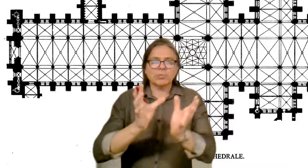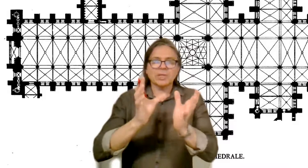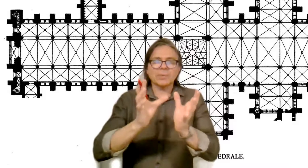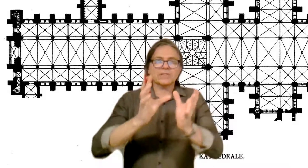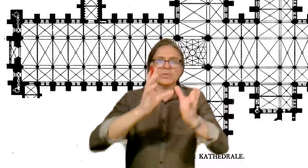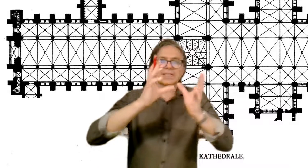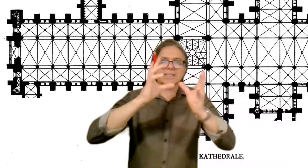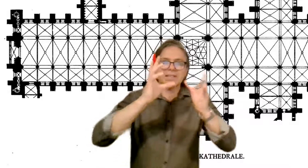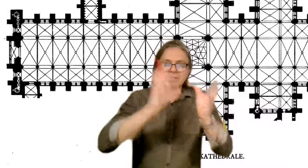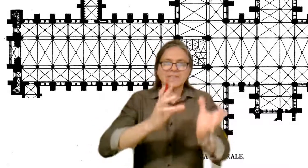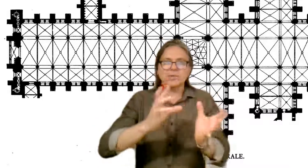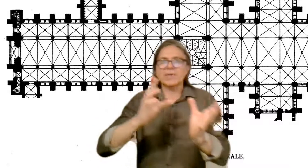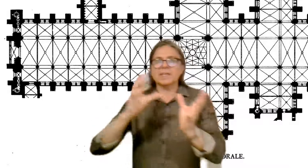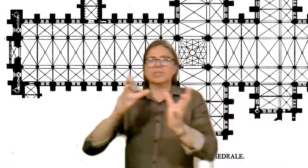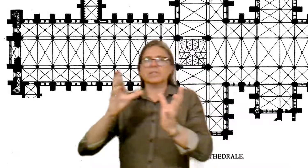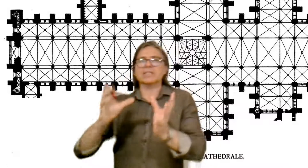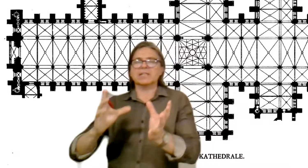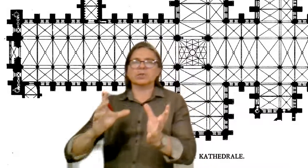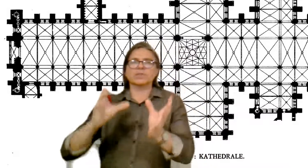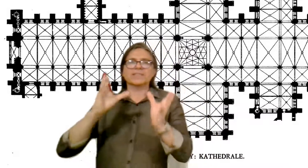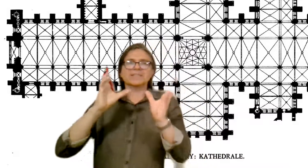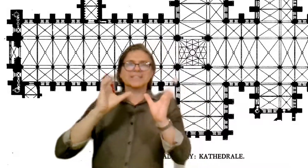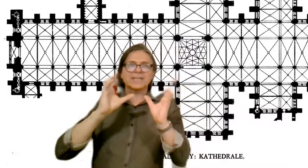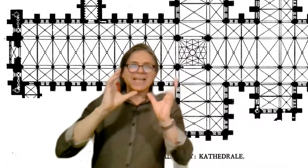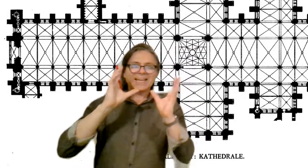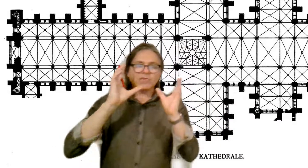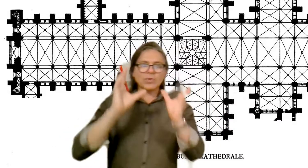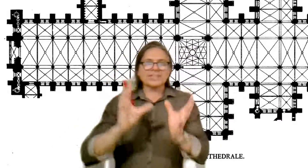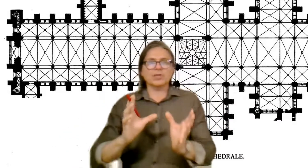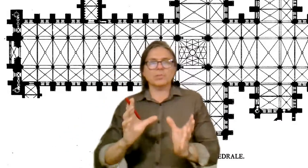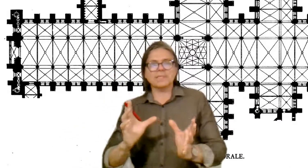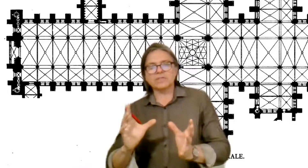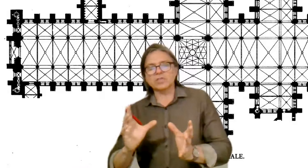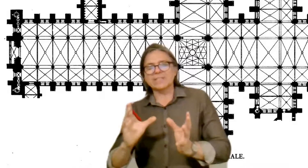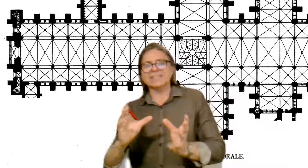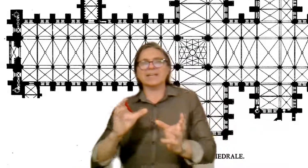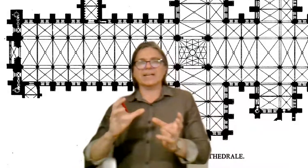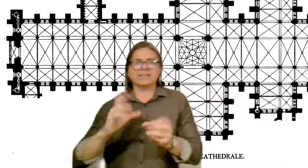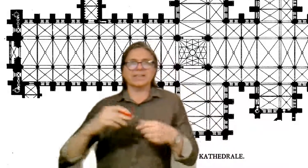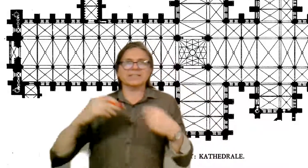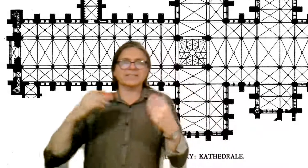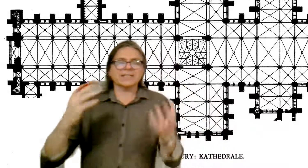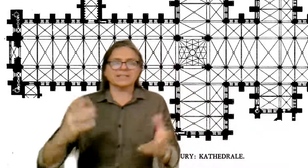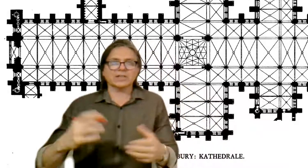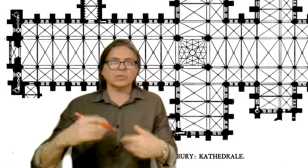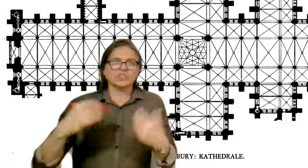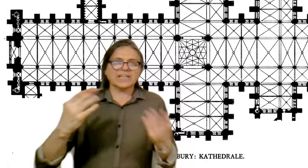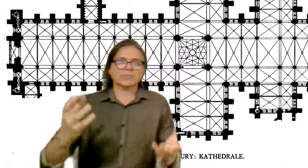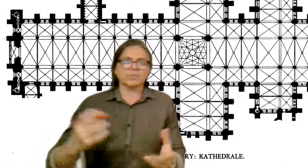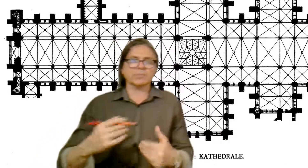Muchas veces una catedral empieza en un periodo y termina en el otro. Fíjense la fuerte geometrización que tienen las catedrales inglesas, como Sandsbury, por